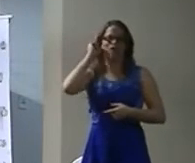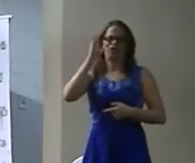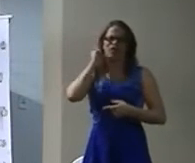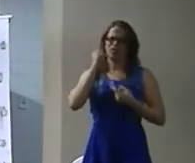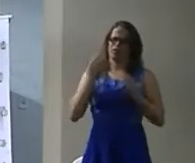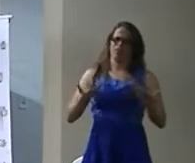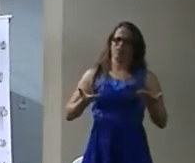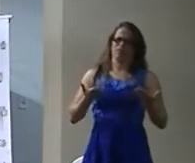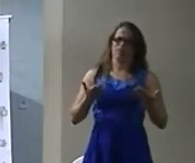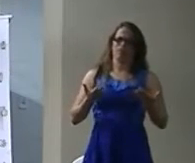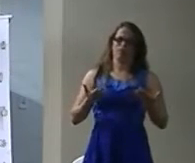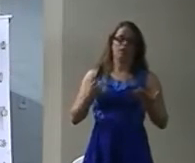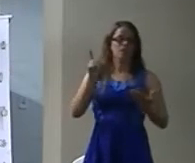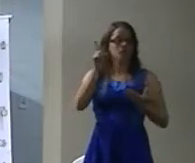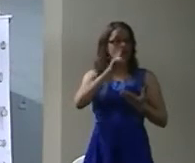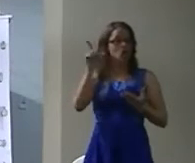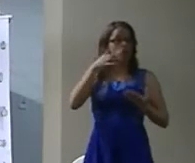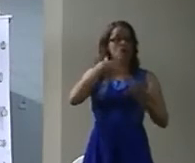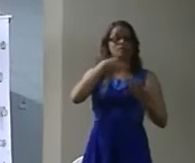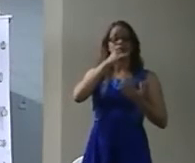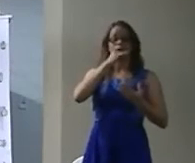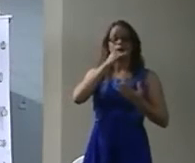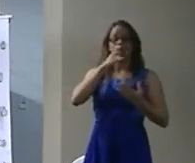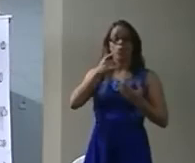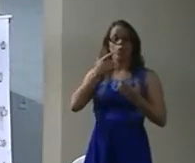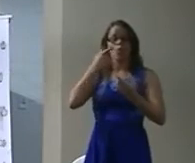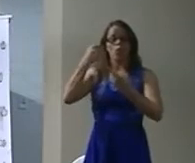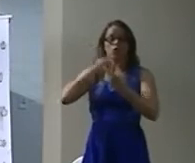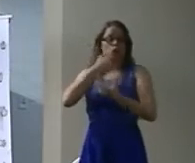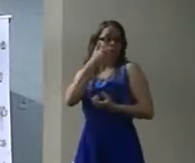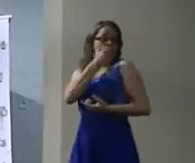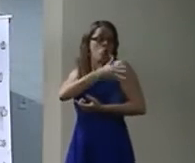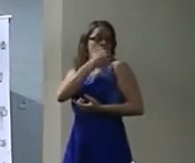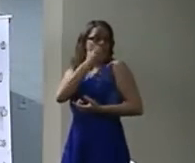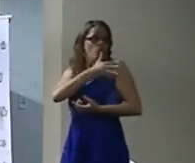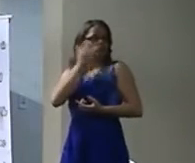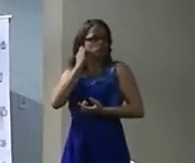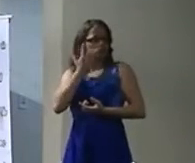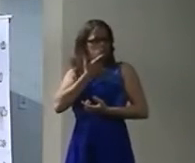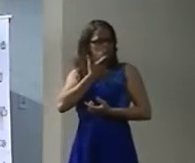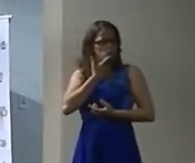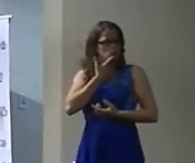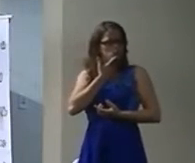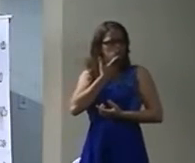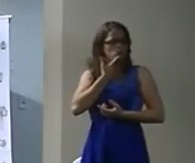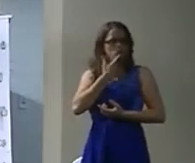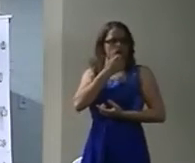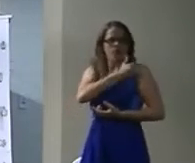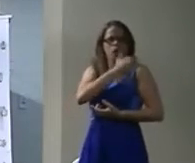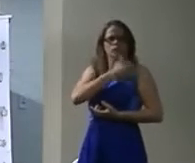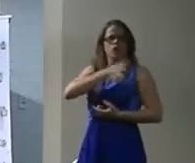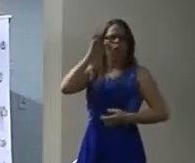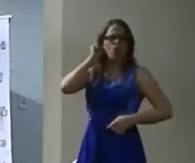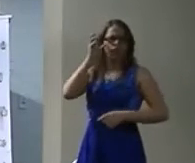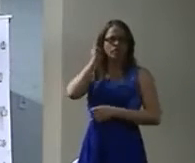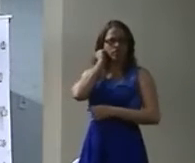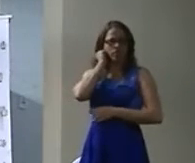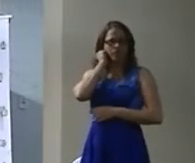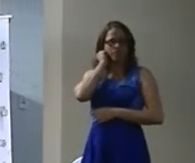Isso é perversidade Mas está com o nome De autores surdos E distribuídos No Brasil todo Como sendo literatura surda Isso é um crime